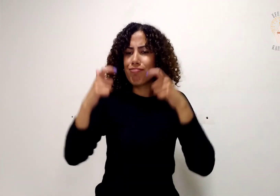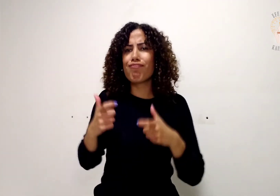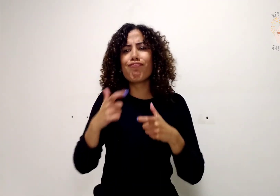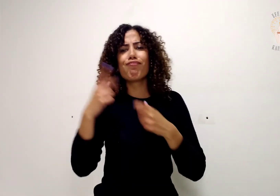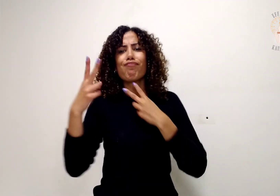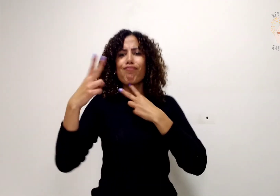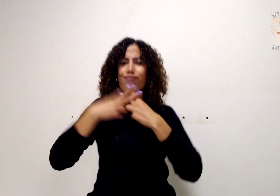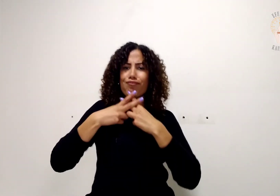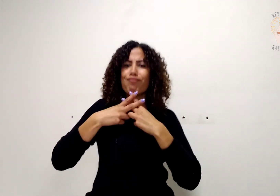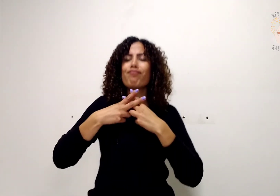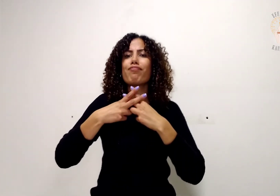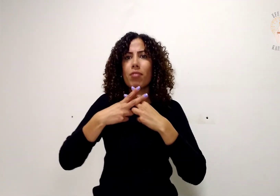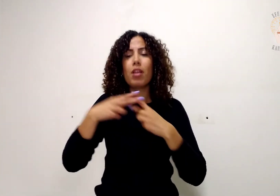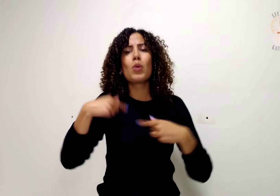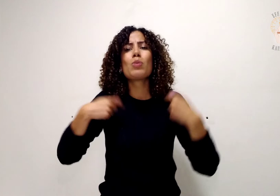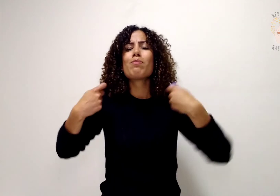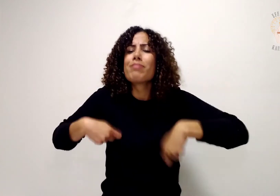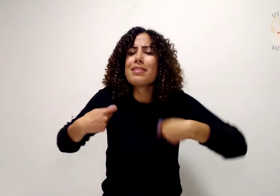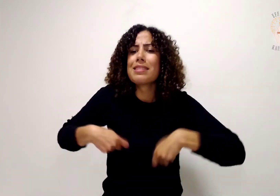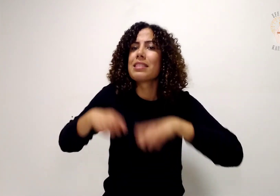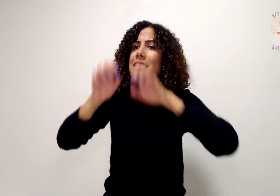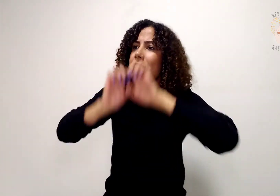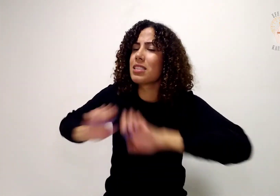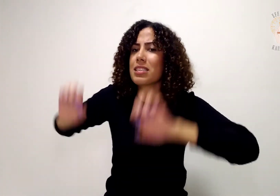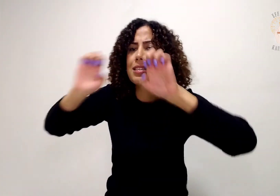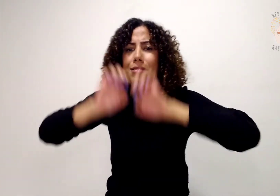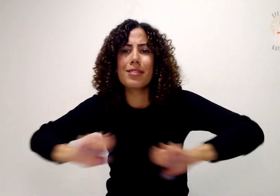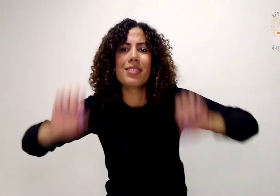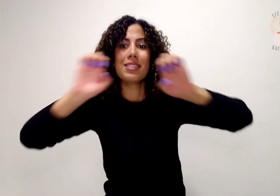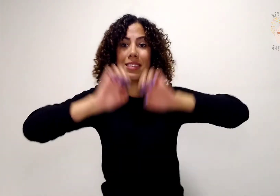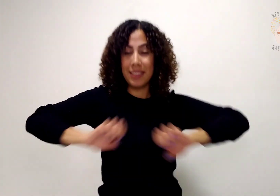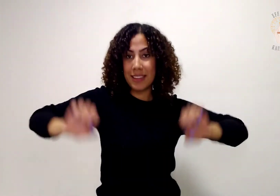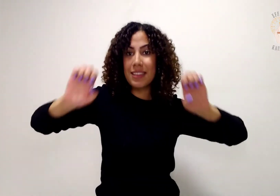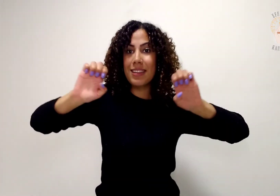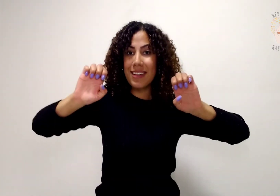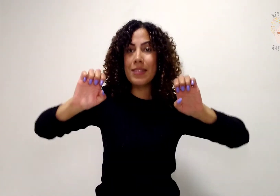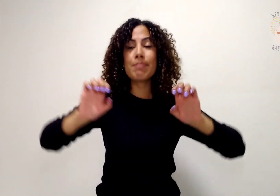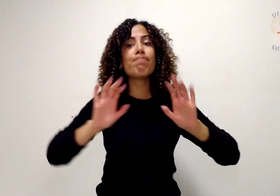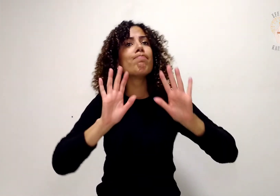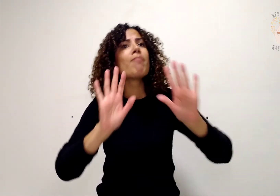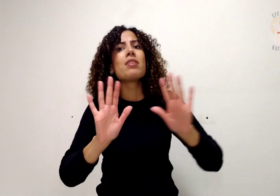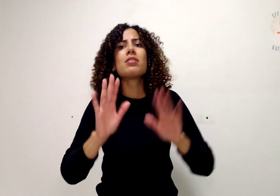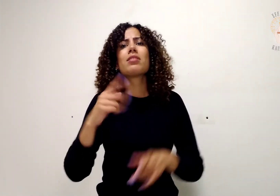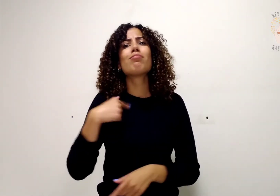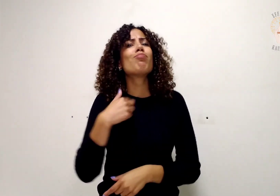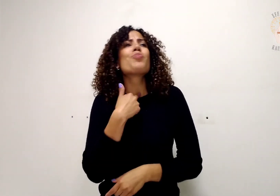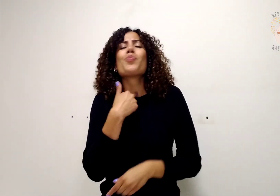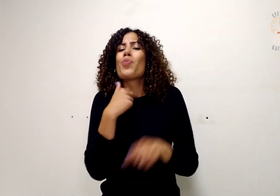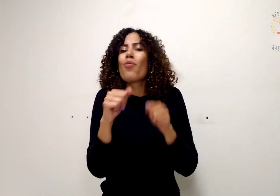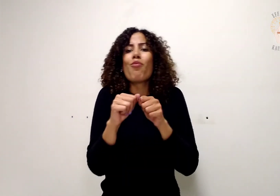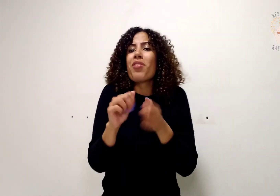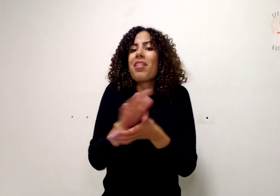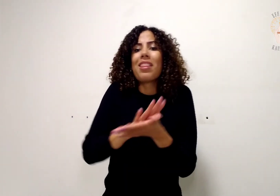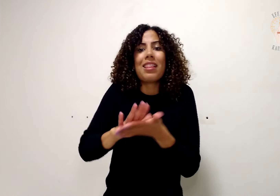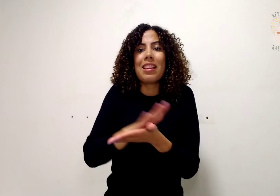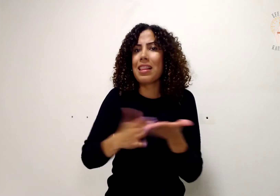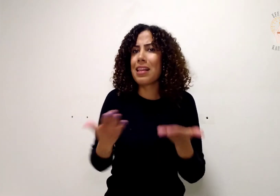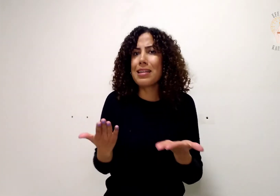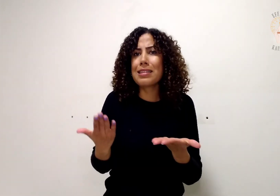cuidar de mim nessa prisão que eu devo ao Evangelho. Mas eu não quis fazer nada